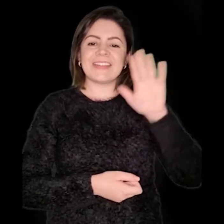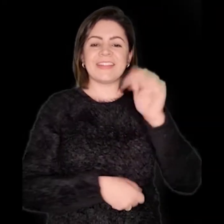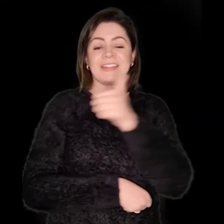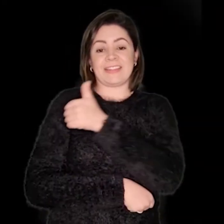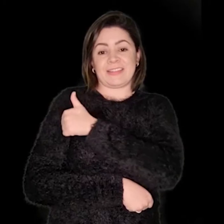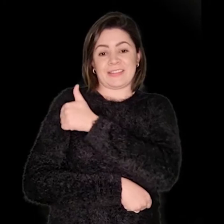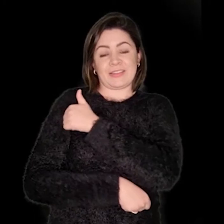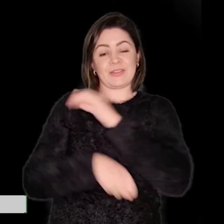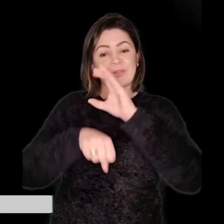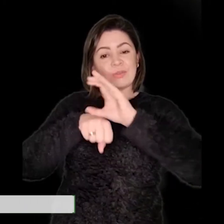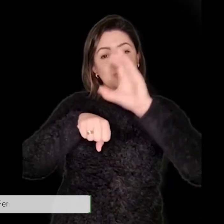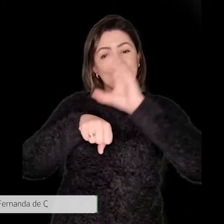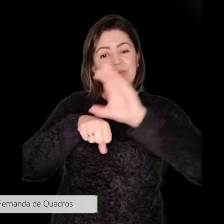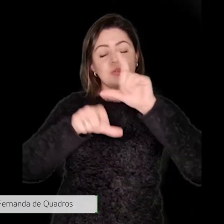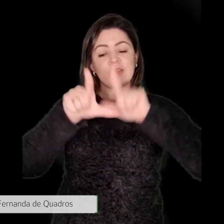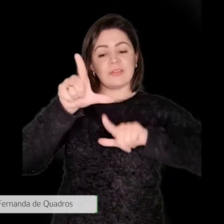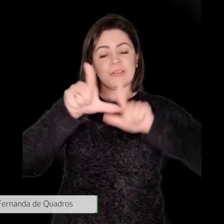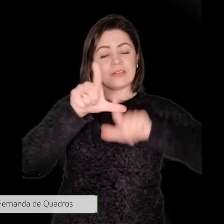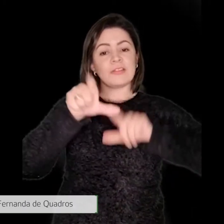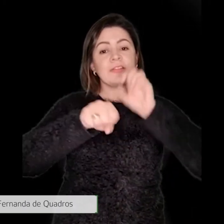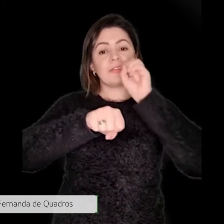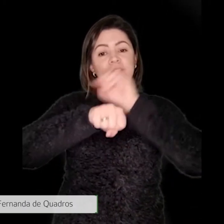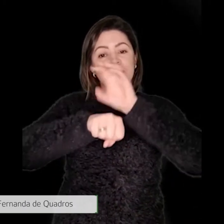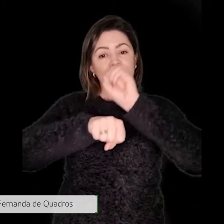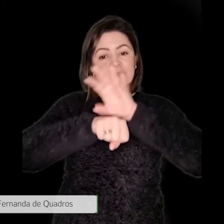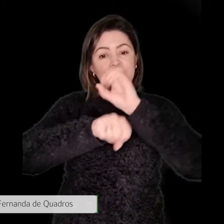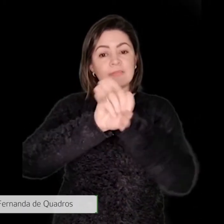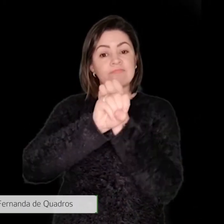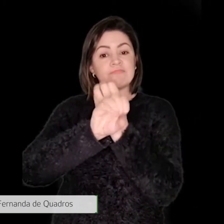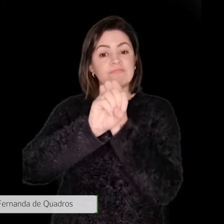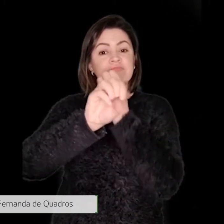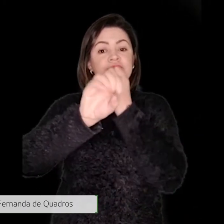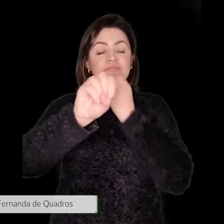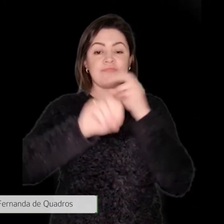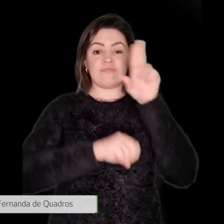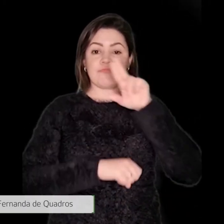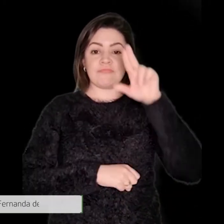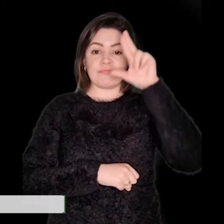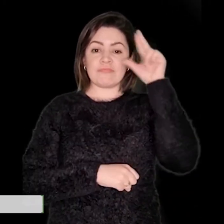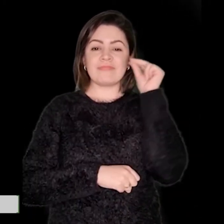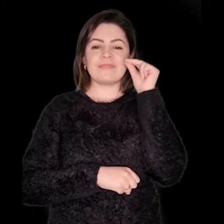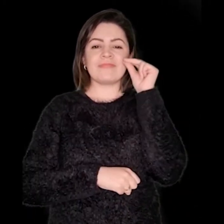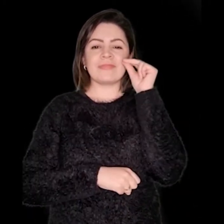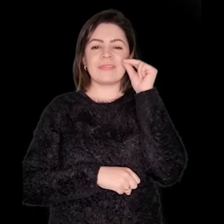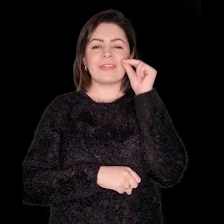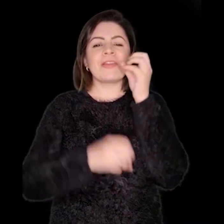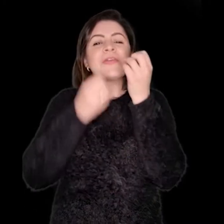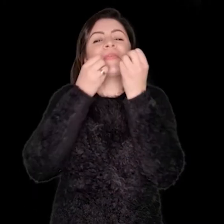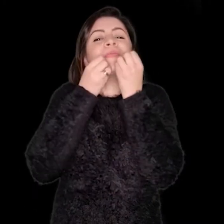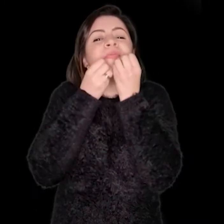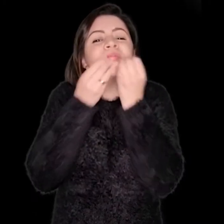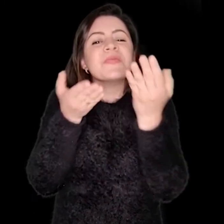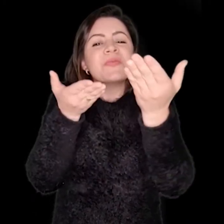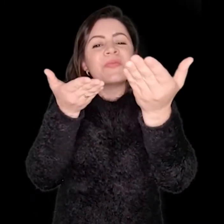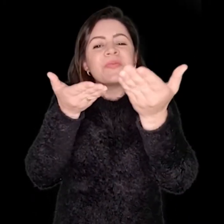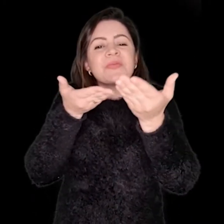Olá, alunos do curso de Letras Licenciatura EAD da Unicentro. Sejam bem